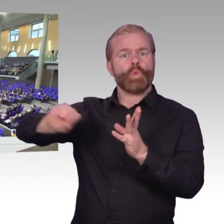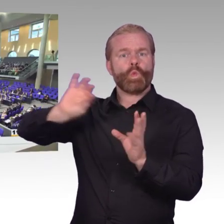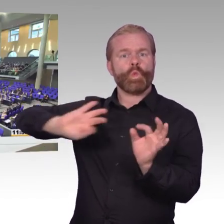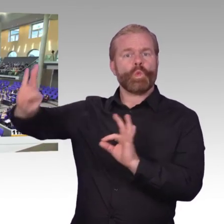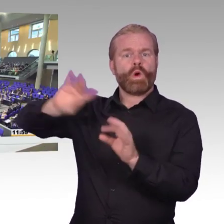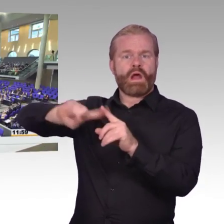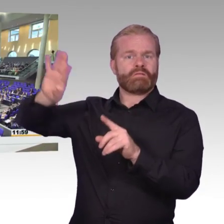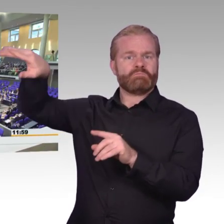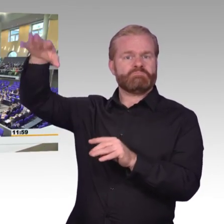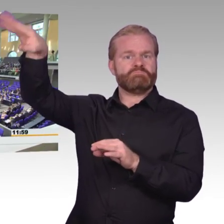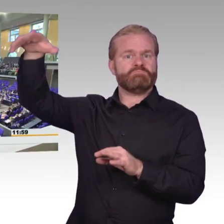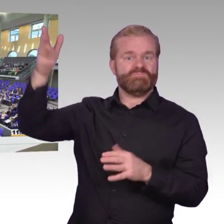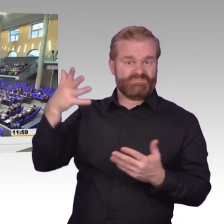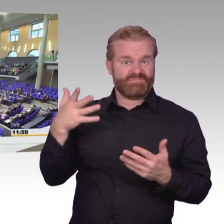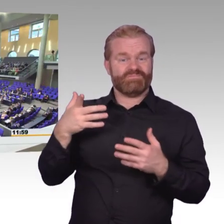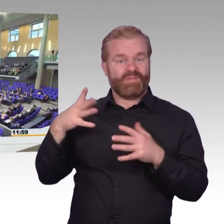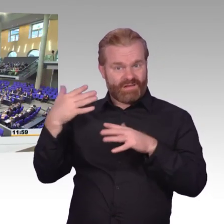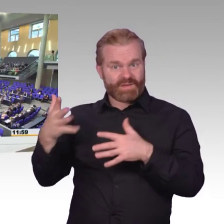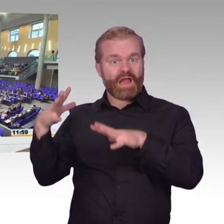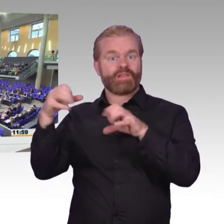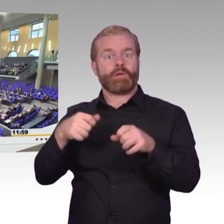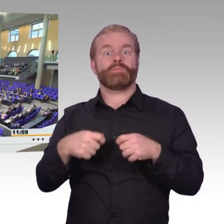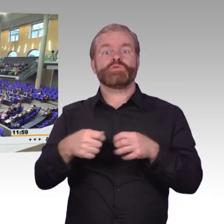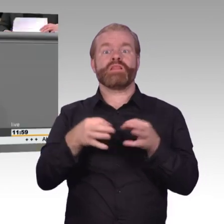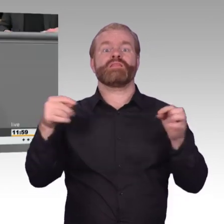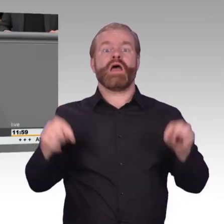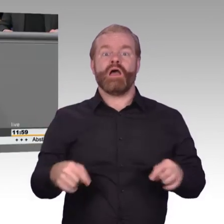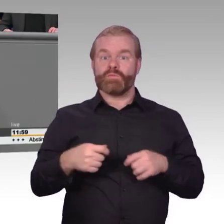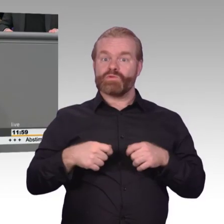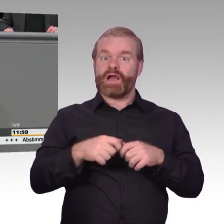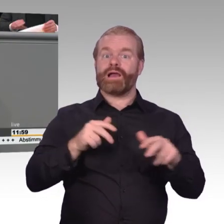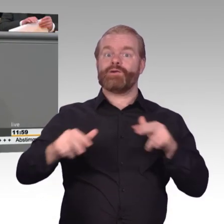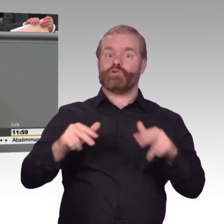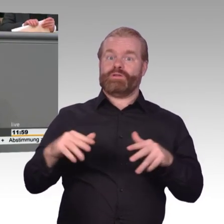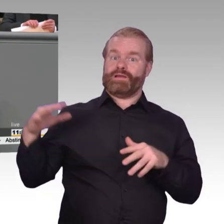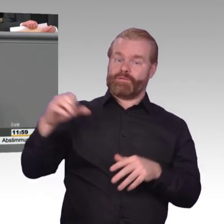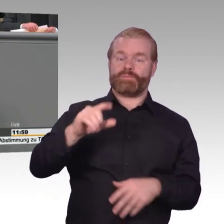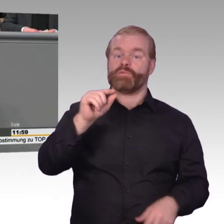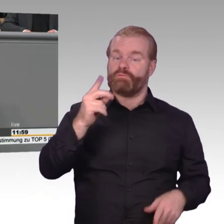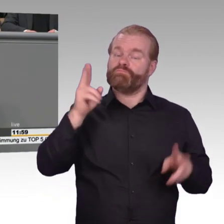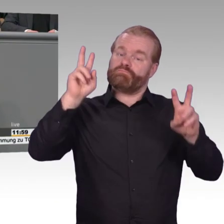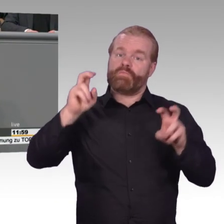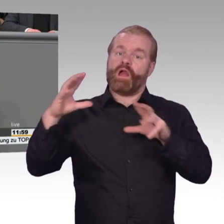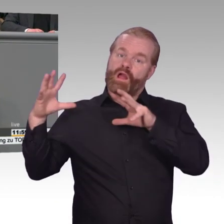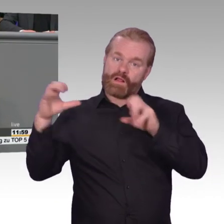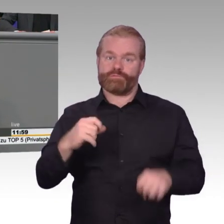Vertrauliche Kommunikation ist aber nicht nur für uns notwendig. Eine Journalistin zum Beispiel muss genauso vertraulich mit einem Informanten